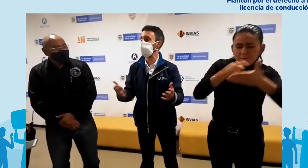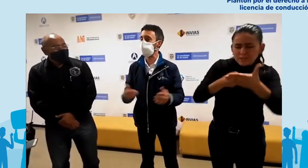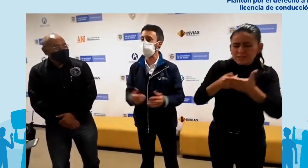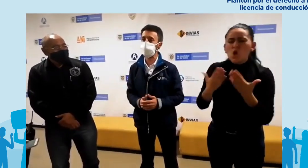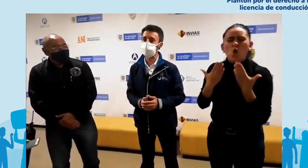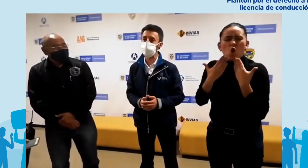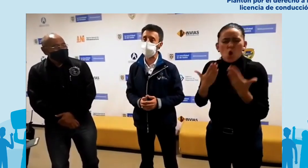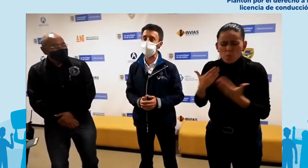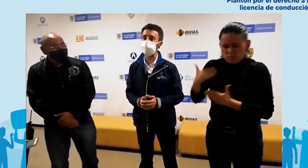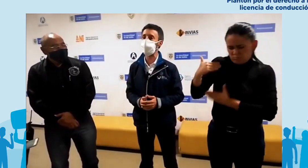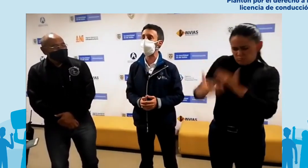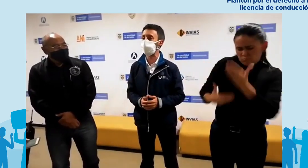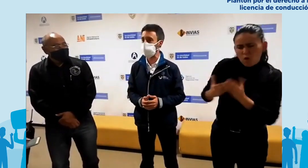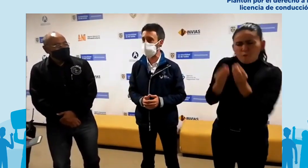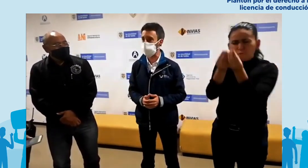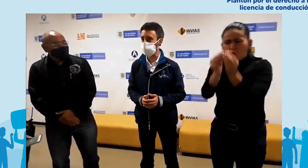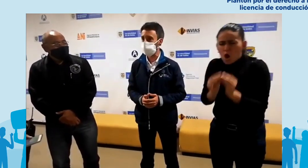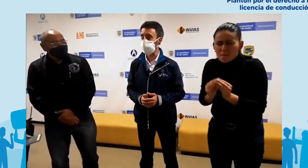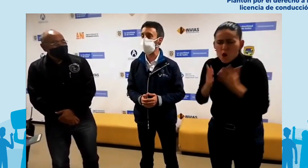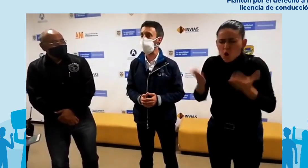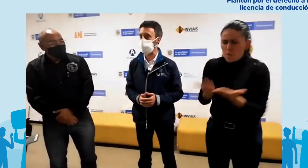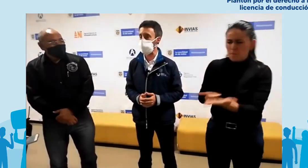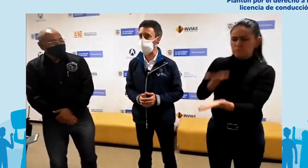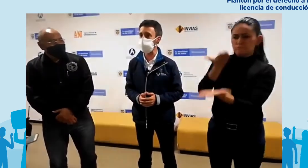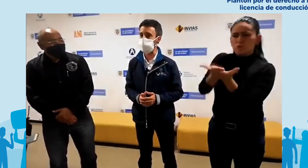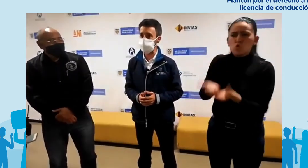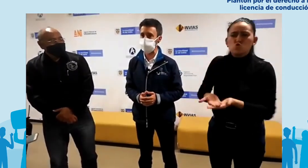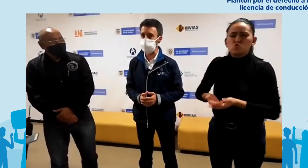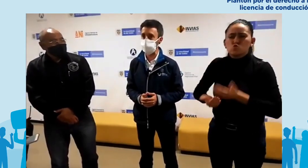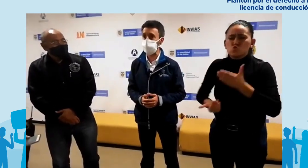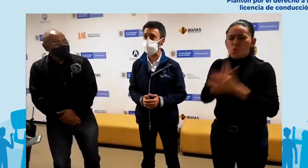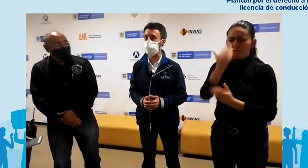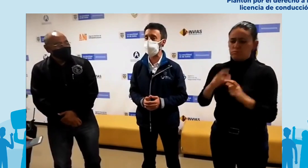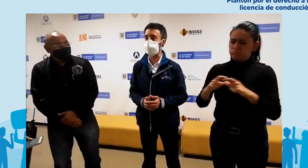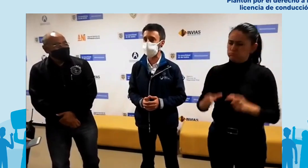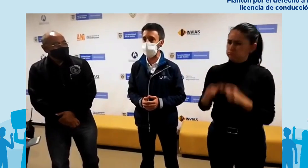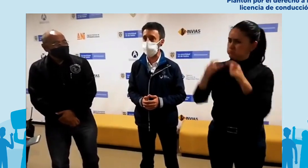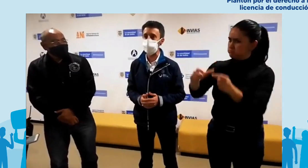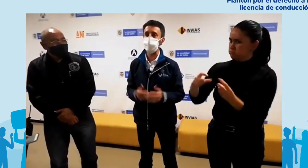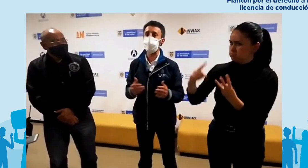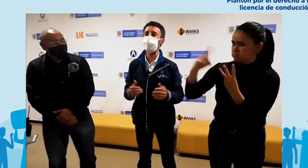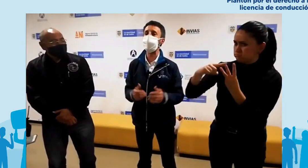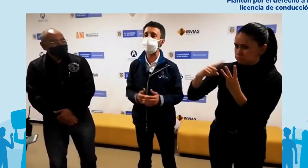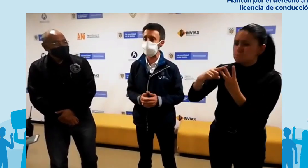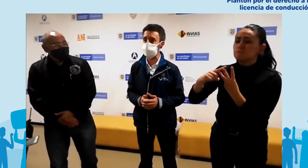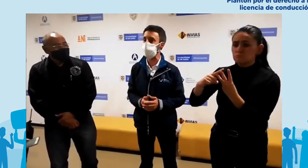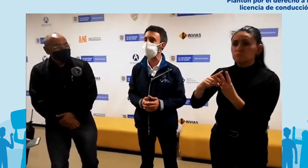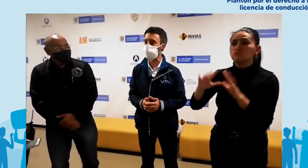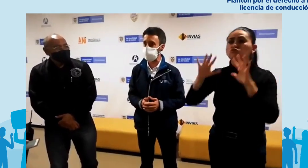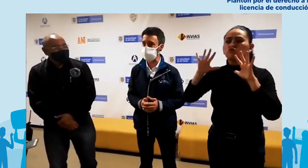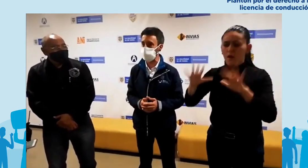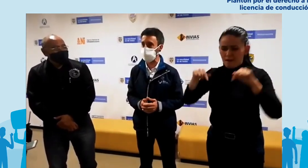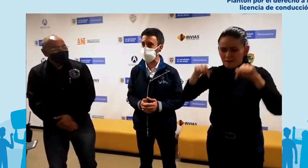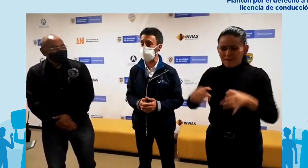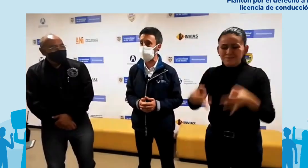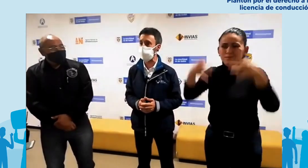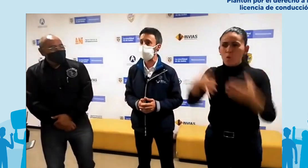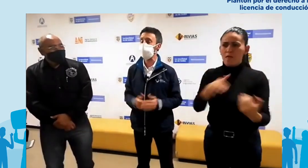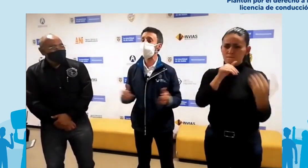la estructura y el planteamiento del nuevo tema de licenciamiento que plantea la Agencia Nacional de Seguridad Vial. De